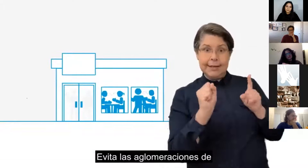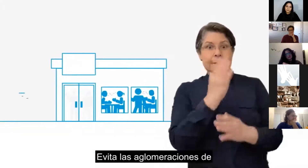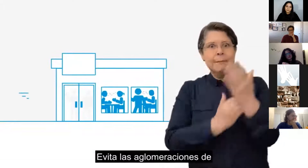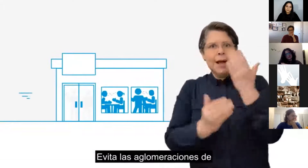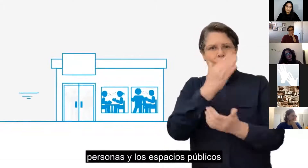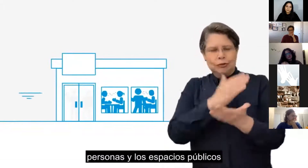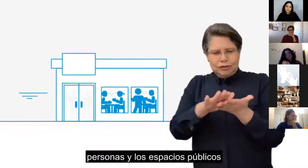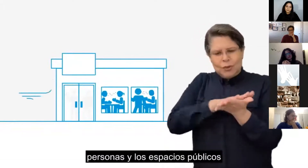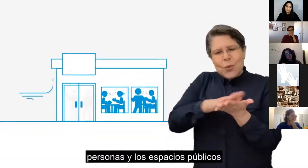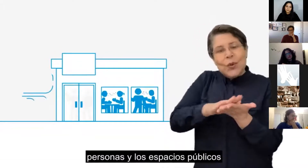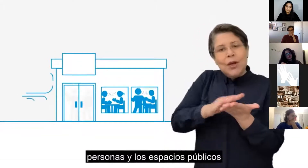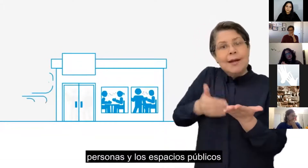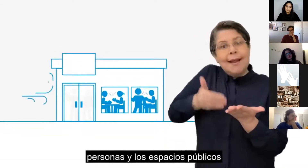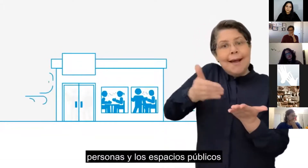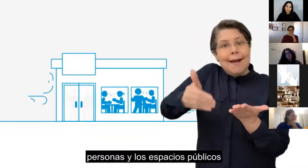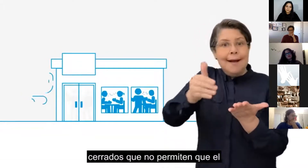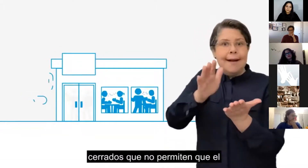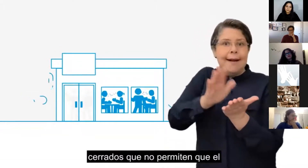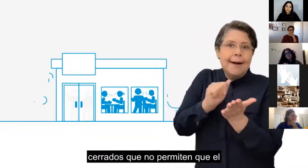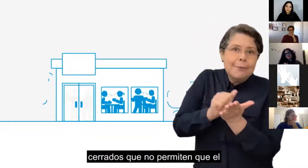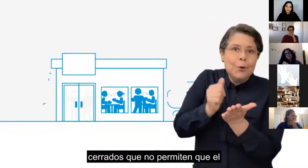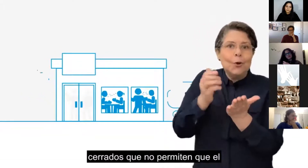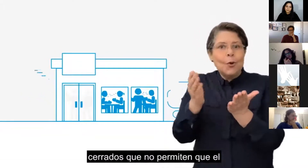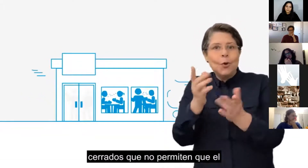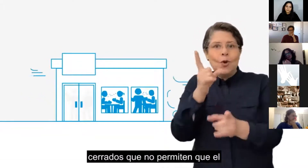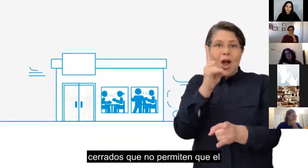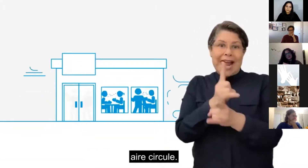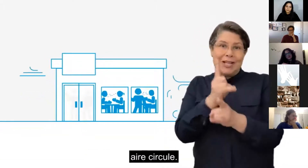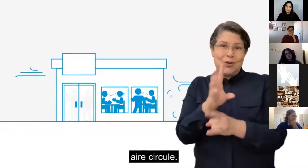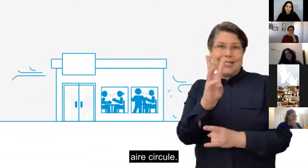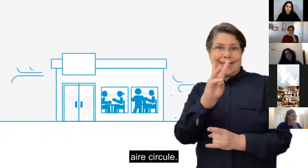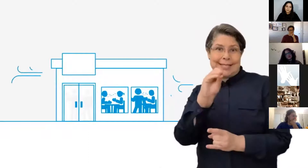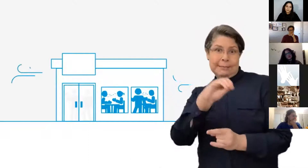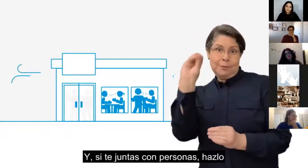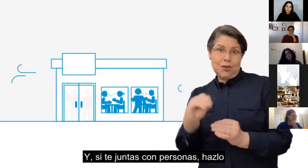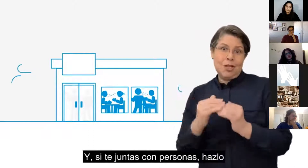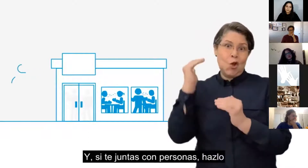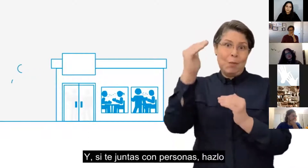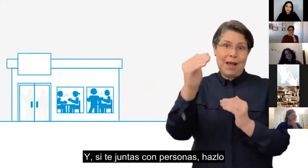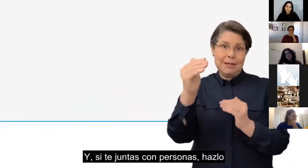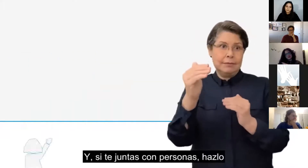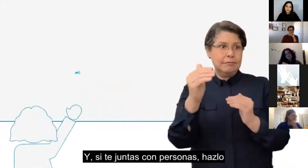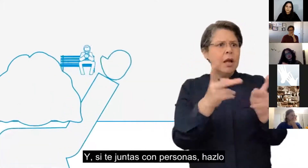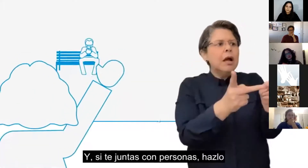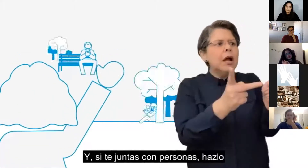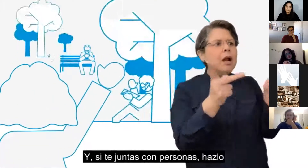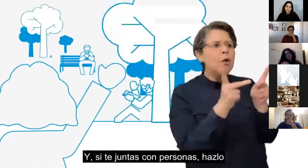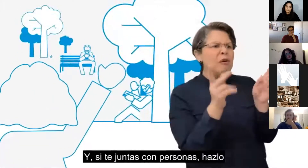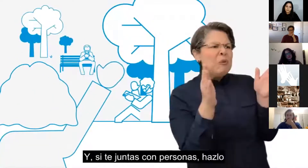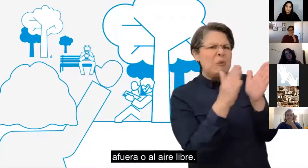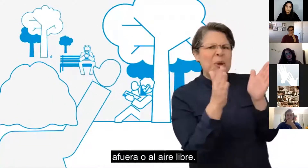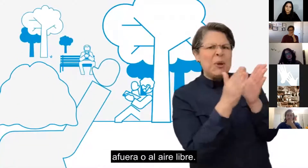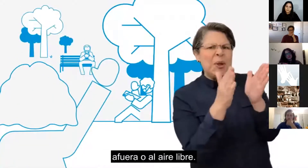aglomeraciones de personas y los espacios públicos cerrados que no permiten que el aire circule. Y, si te juntas con personas,